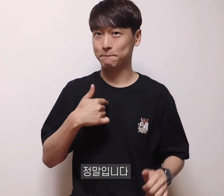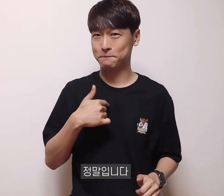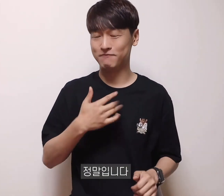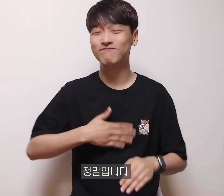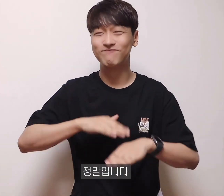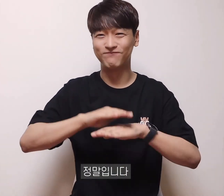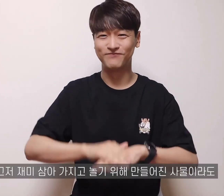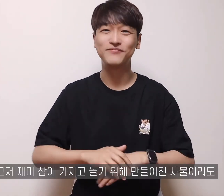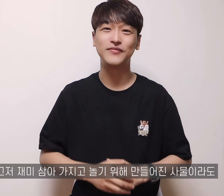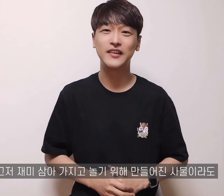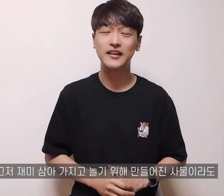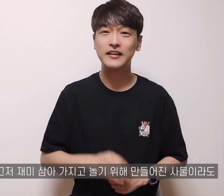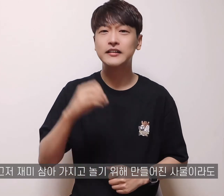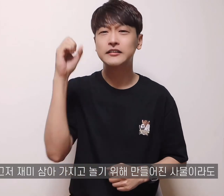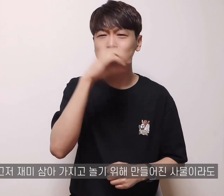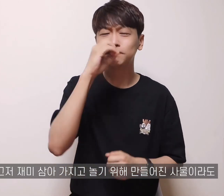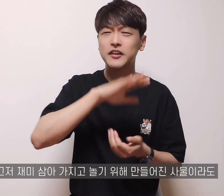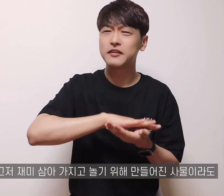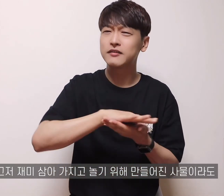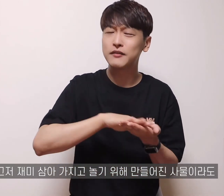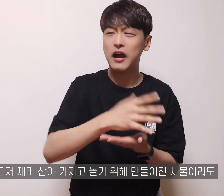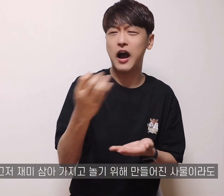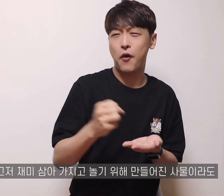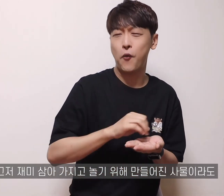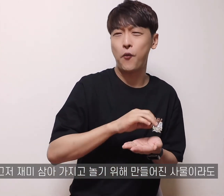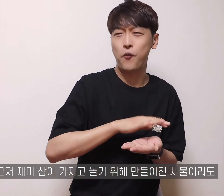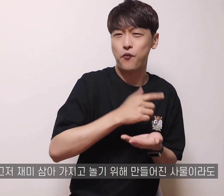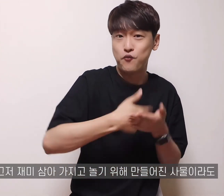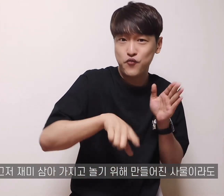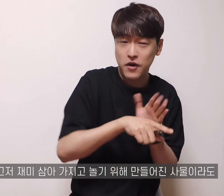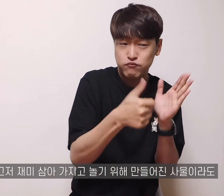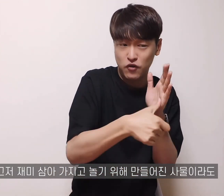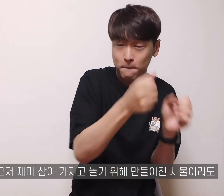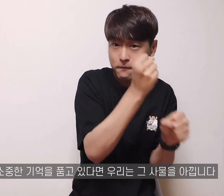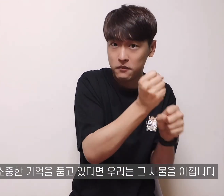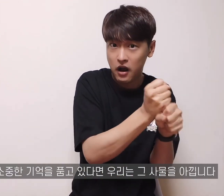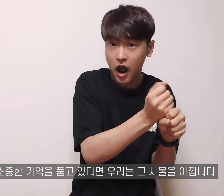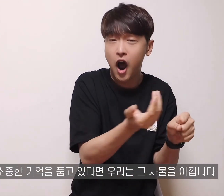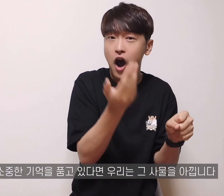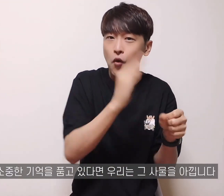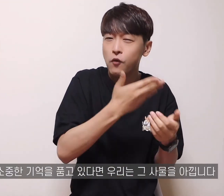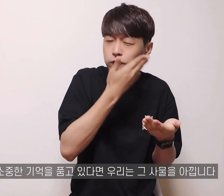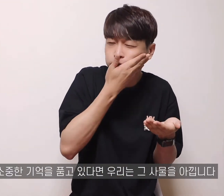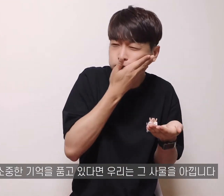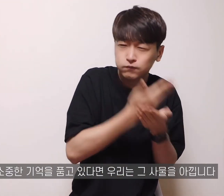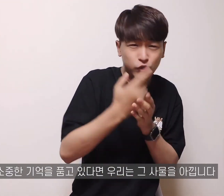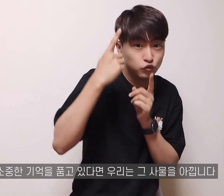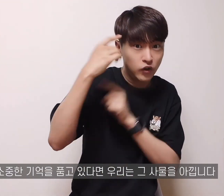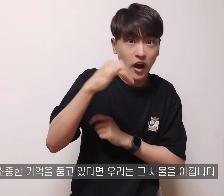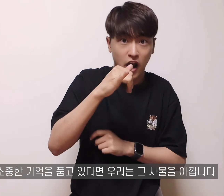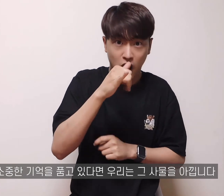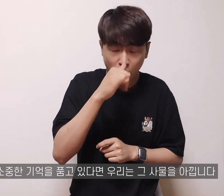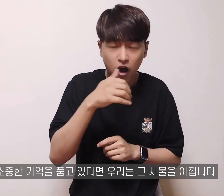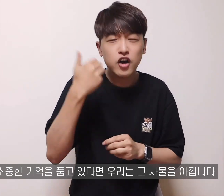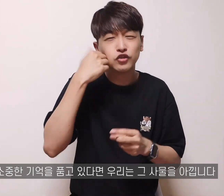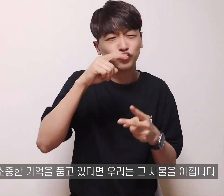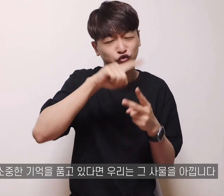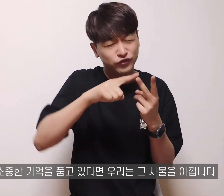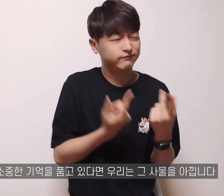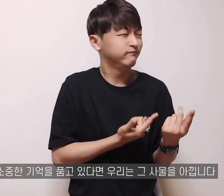그저 재미삼아 가지고 놀기 위해 만들어진 사물이라도 소중한 기억을 품고 있다면 우리는 그 사물을 아낍니다